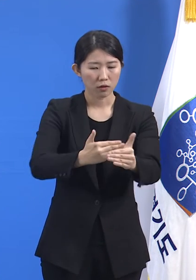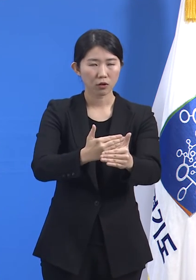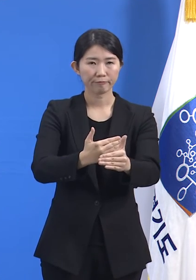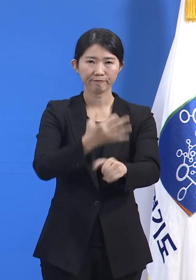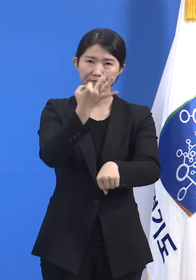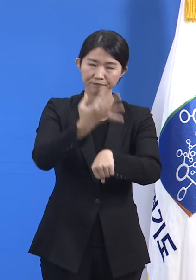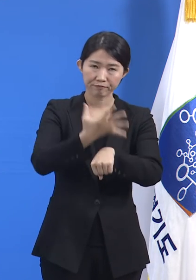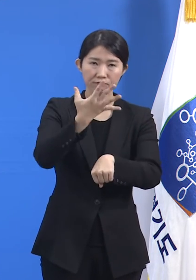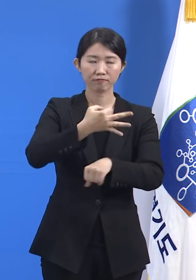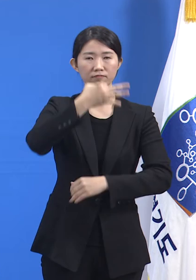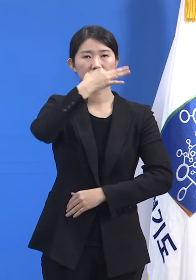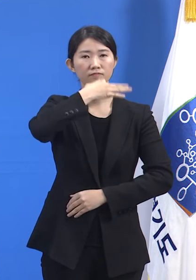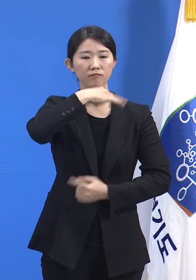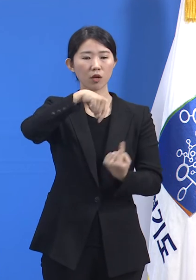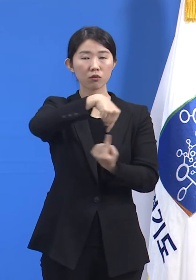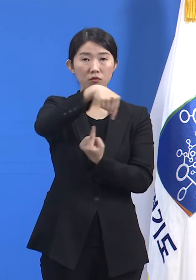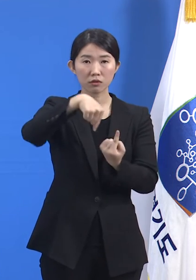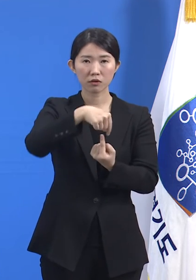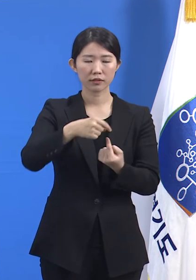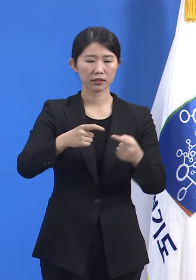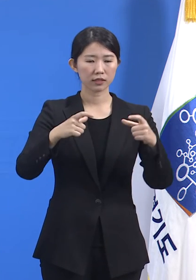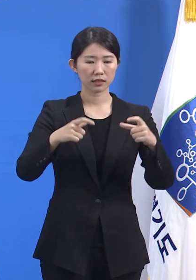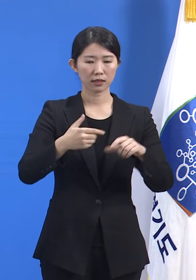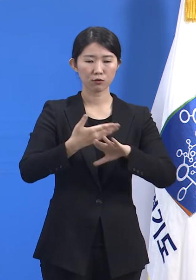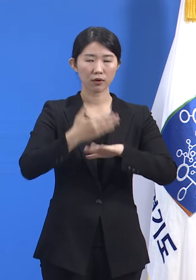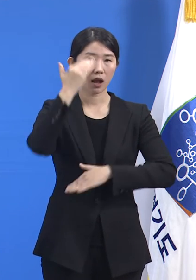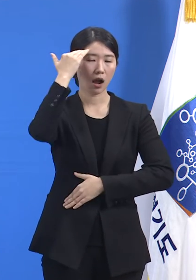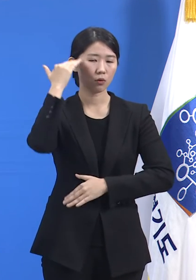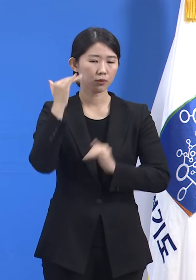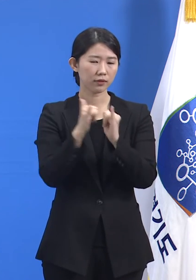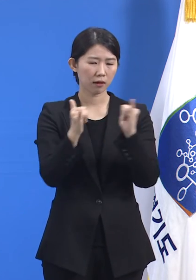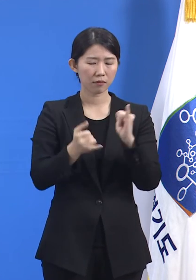지역사회의 추가 노출 시간을 줄이겠습니다.